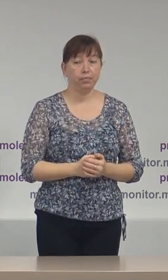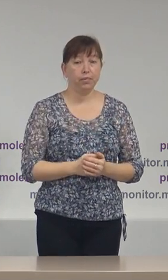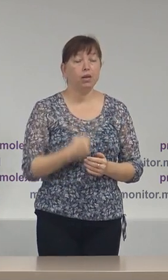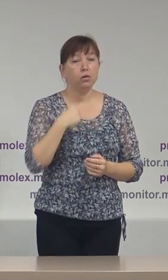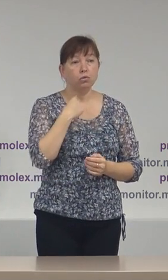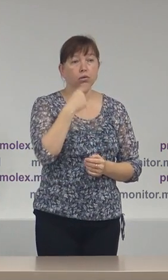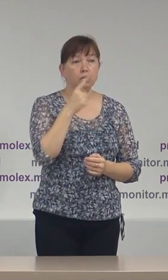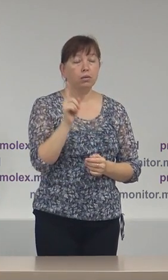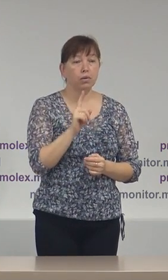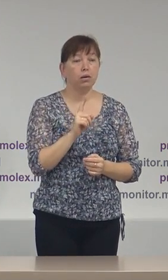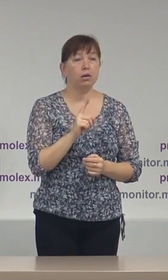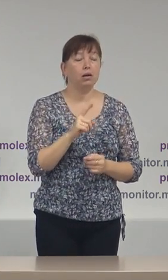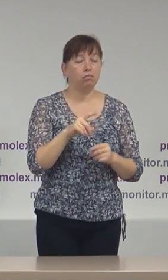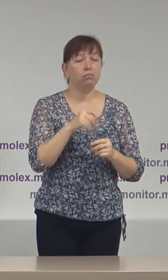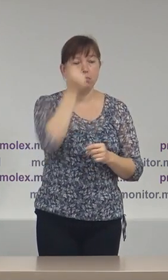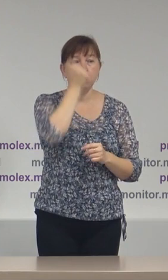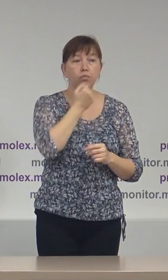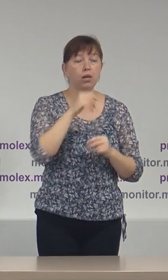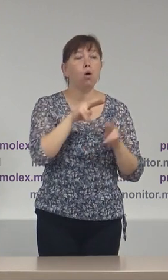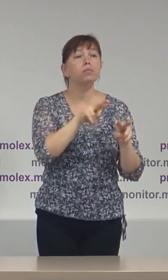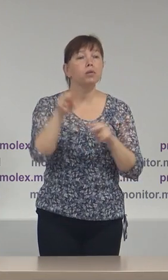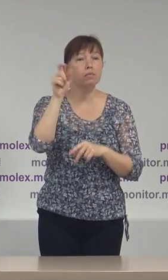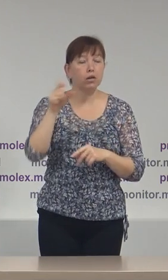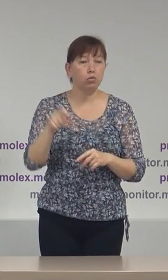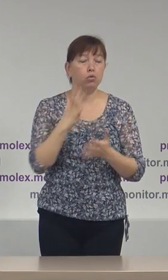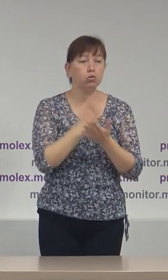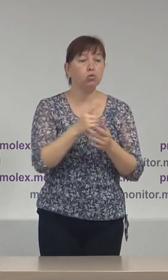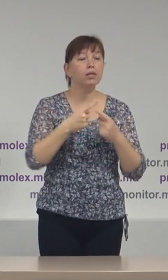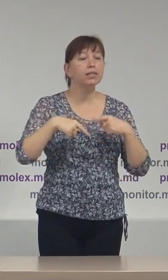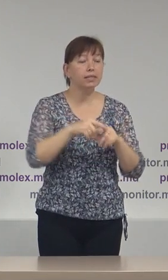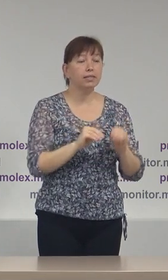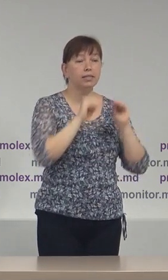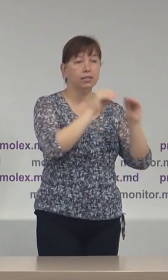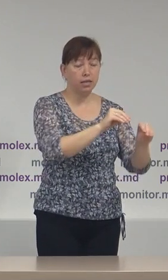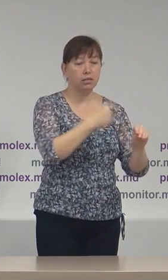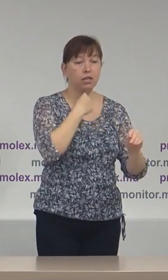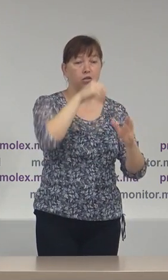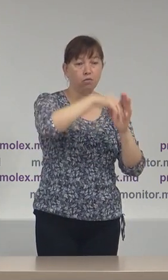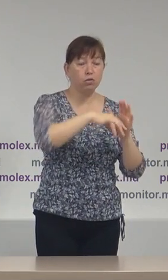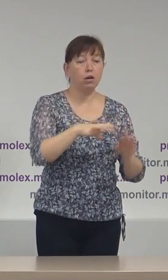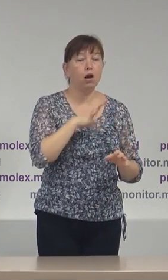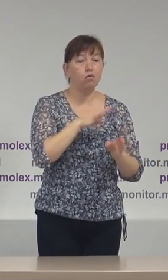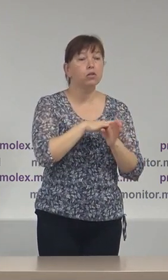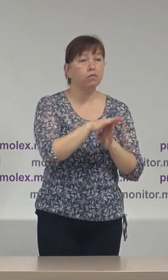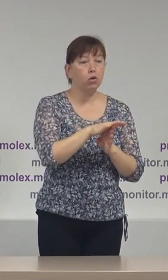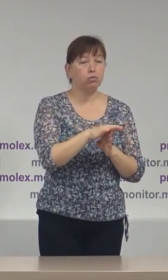Atestăm prin intermedi observătorilor că constituirea birourilor electorale de secțiilor de votare a fost efectuată în mare parte